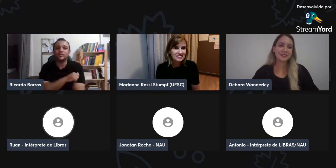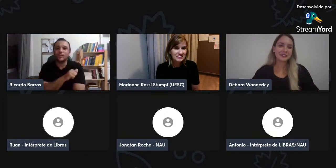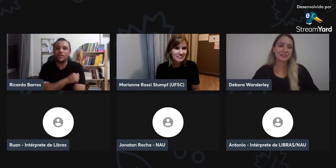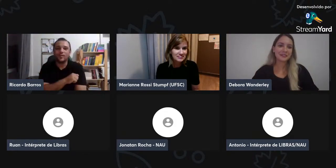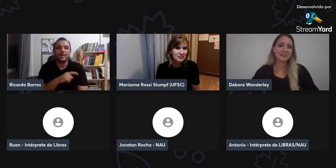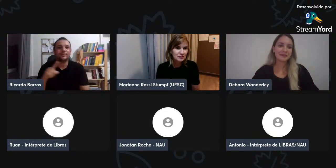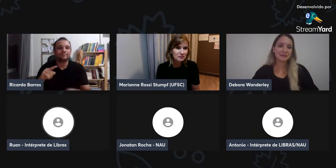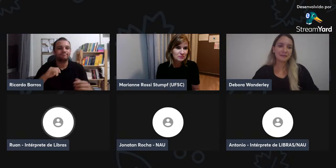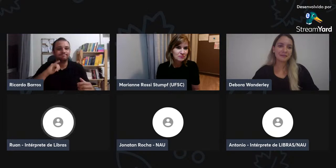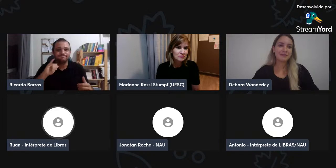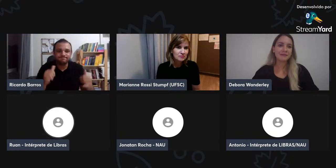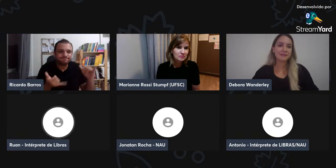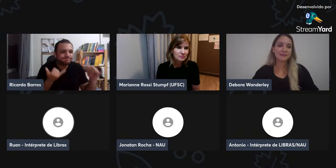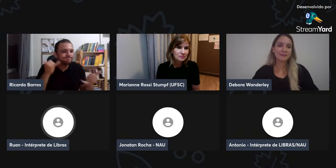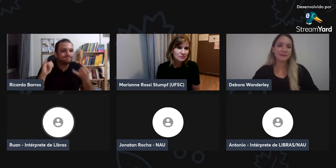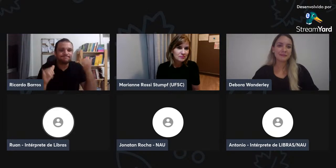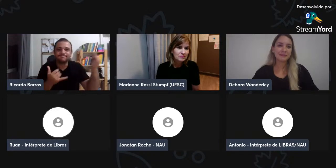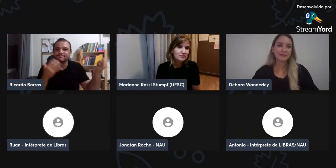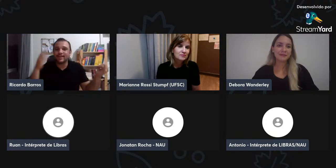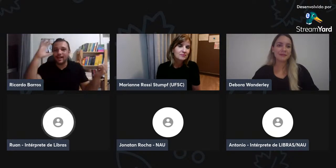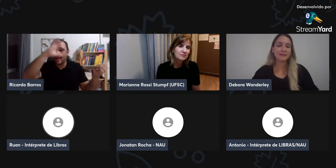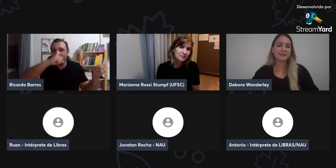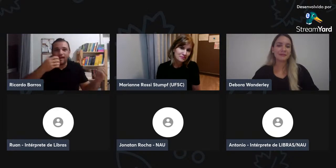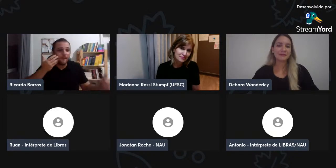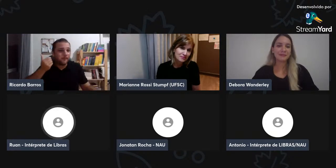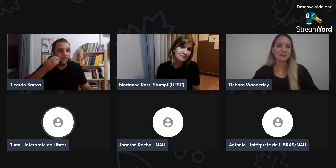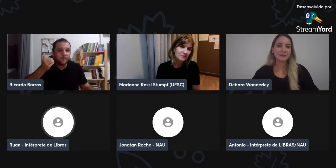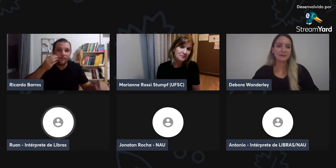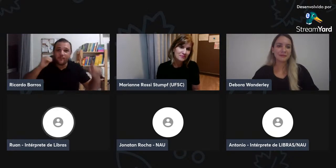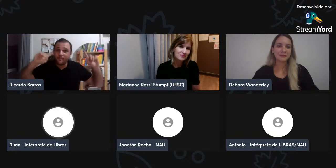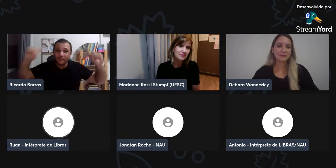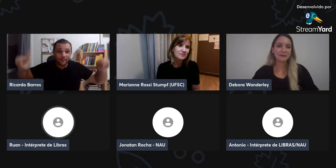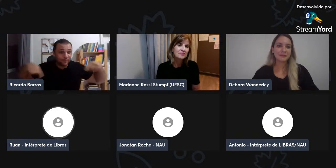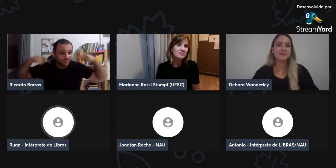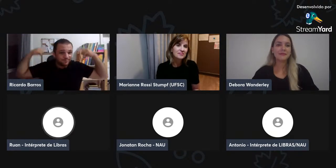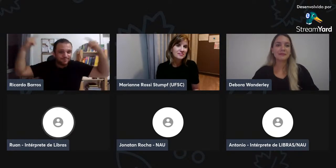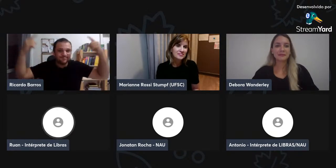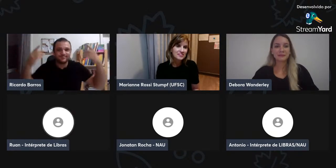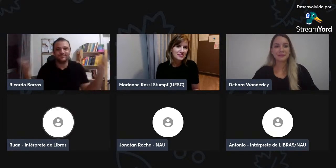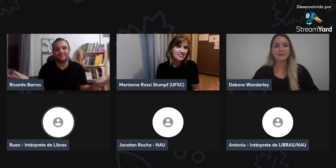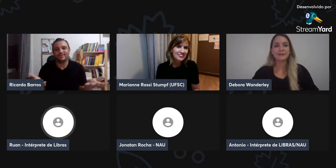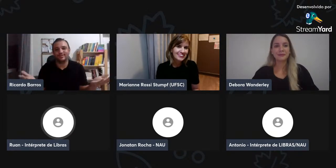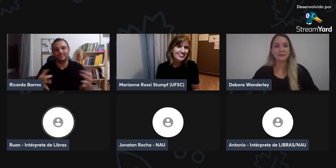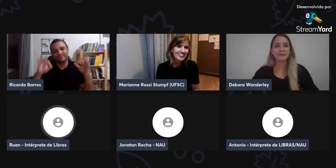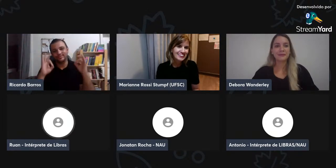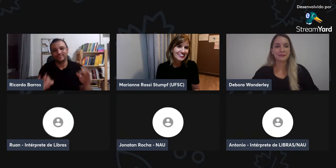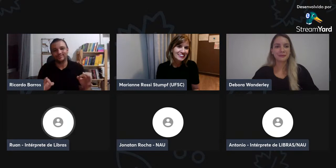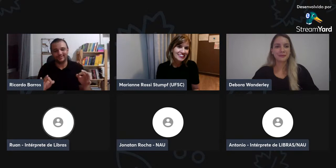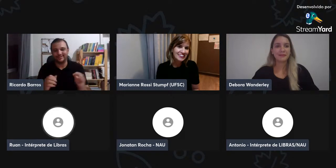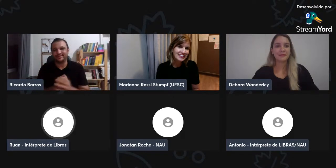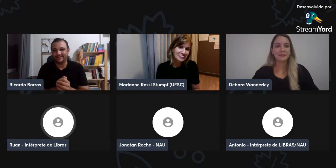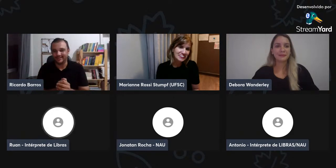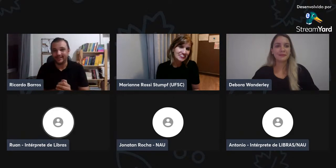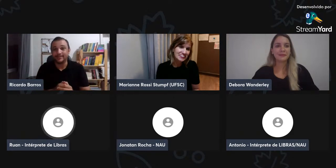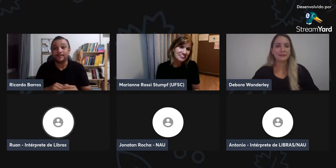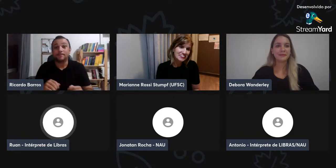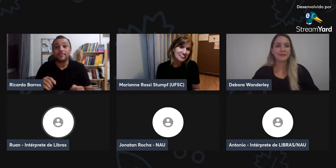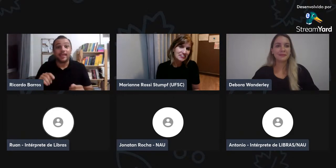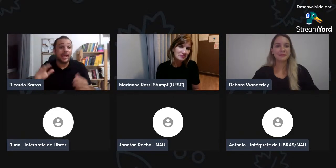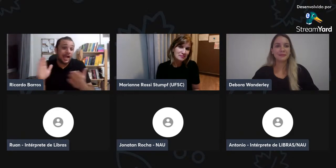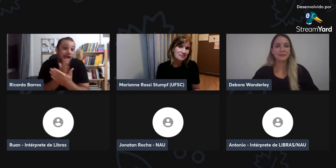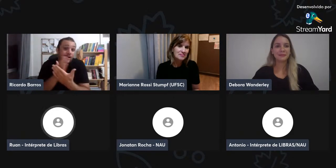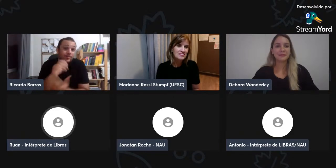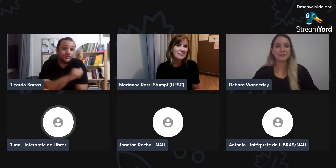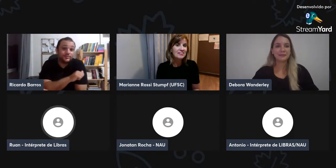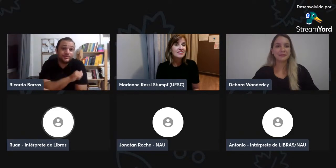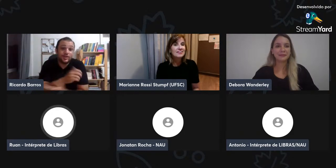convite, nesta roda de conversa, falando sobre o CellWrite, e é muito importante, aproveitarmos essa oportunidade, é muito aprendizado, enriquecedor,